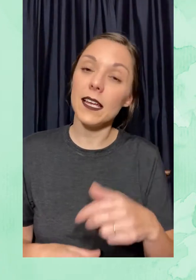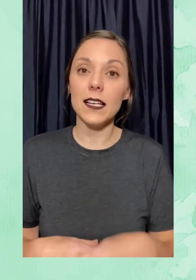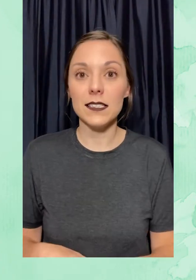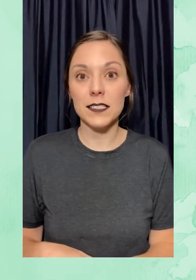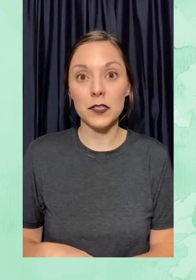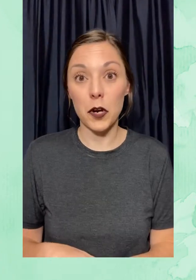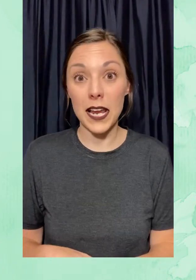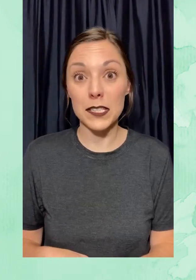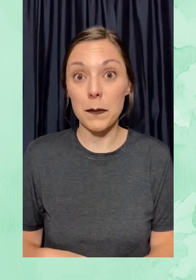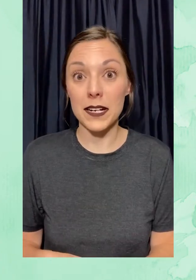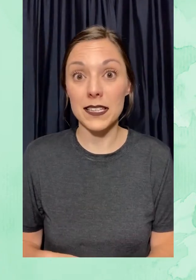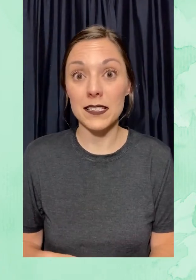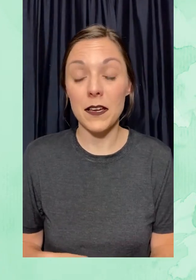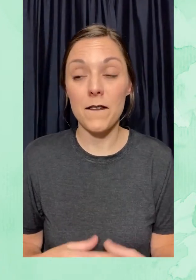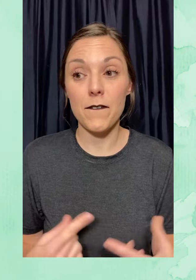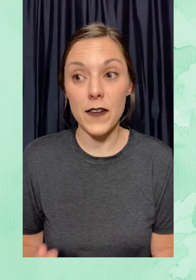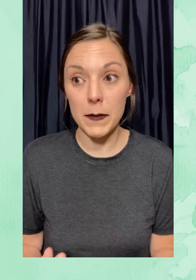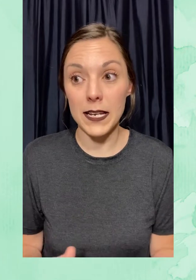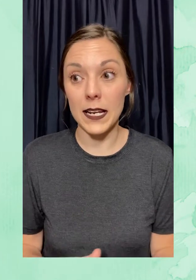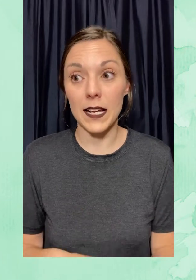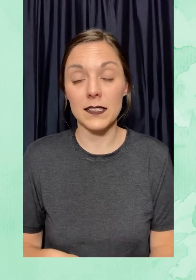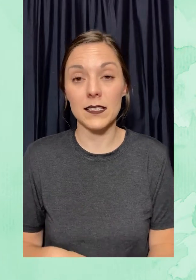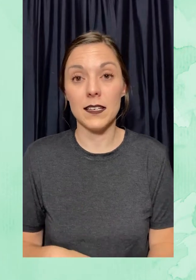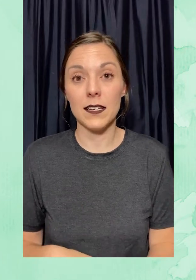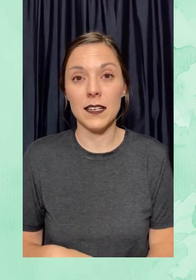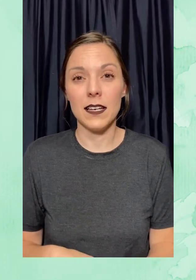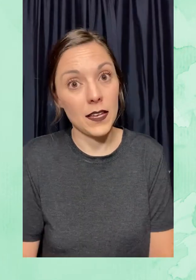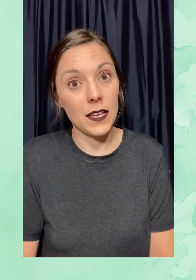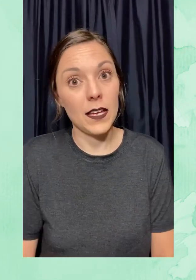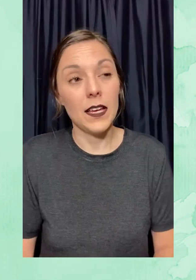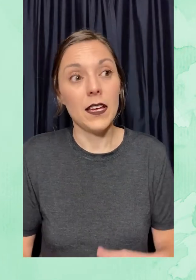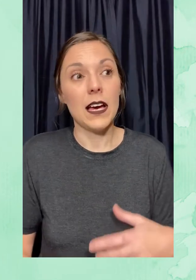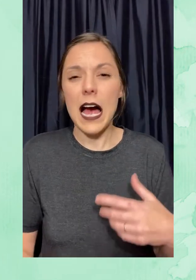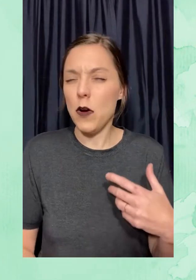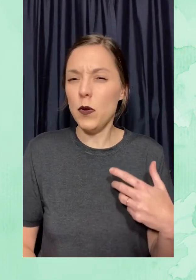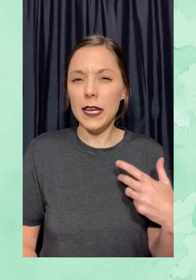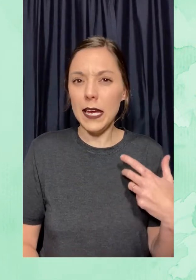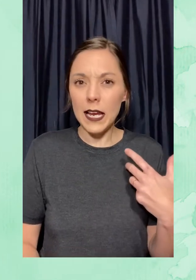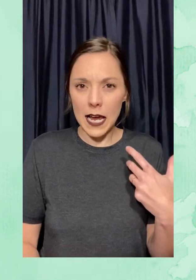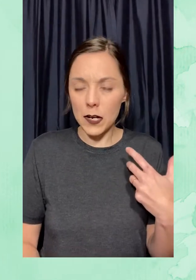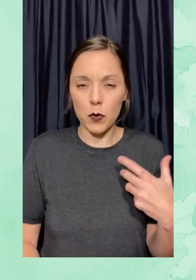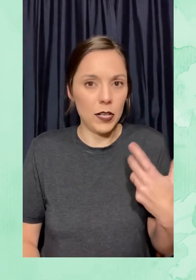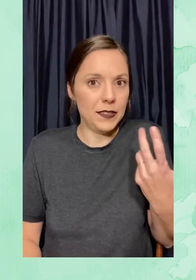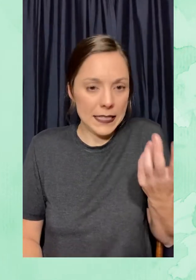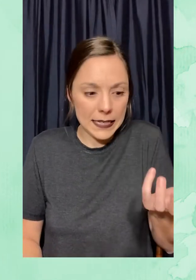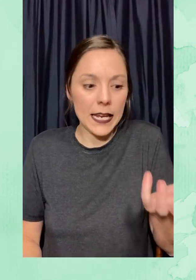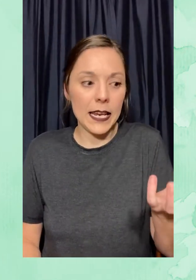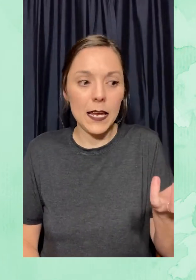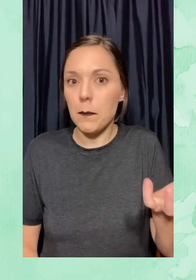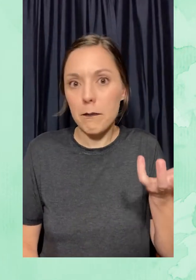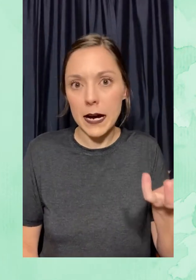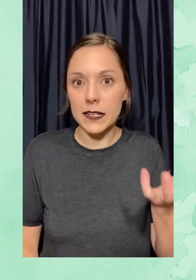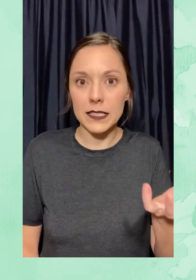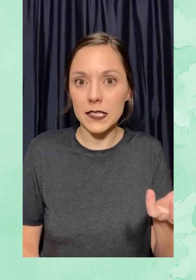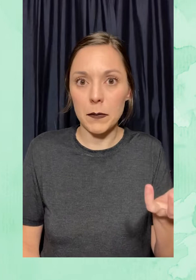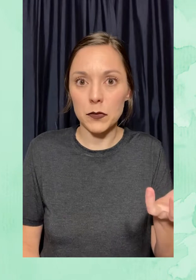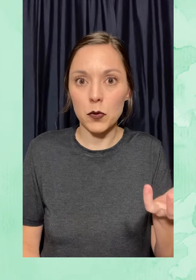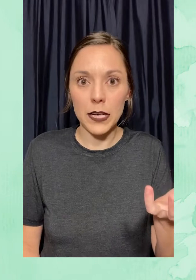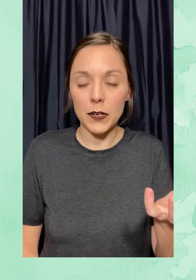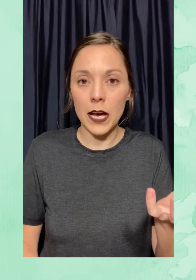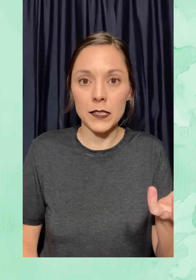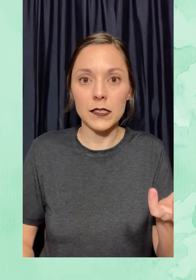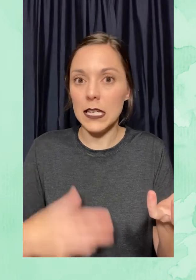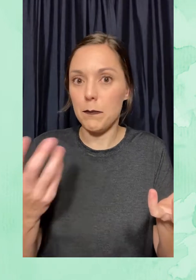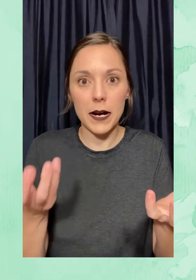estas son las partes femeninas. Aunque el árbol tiene partes